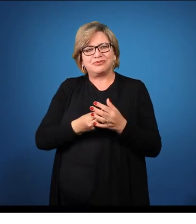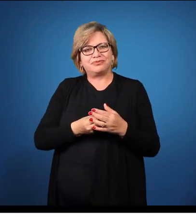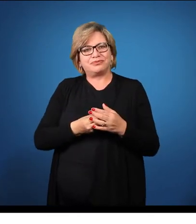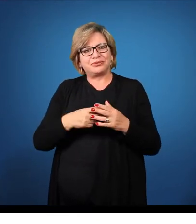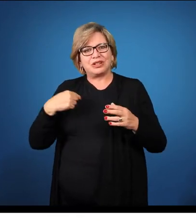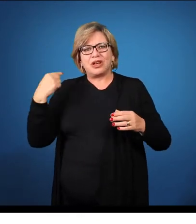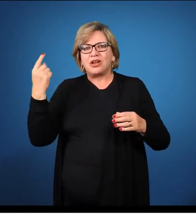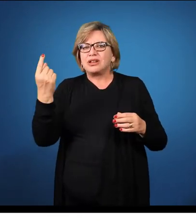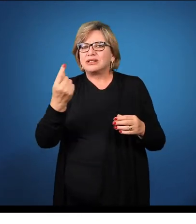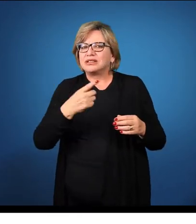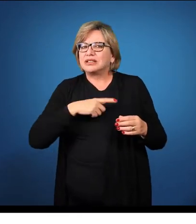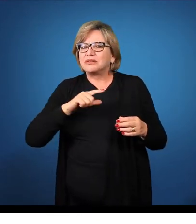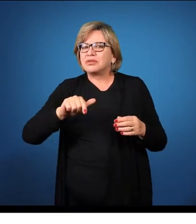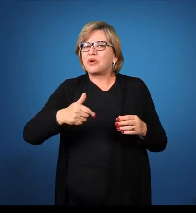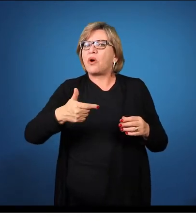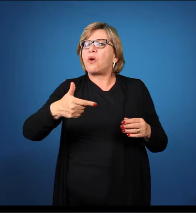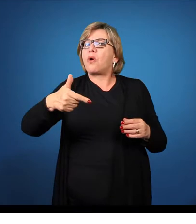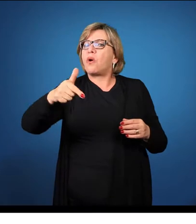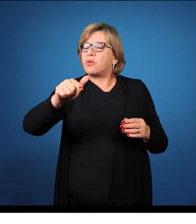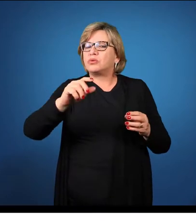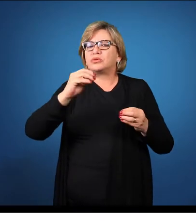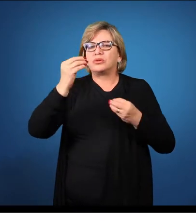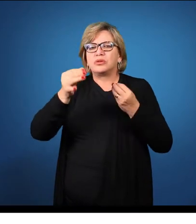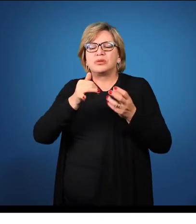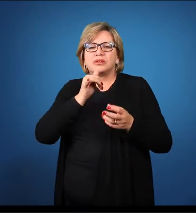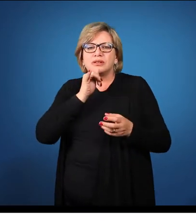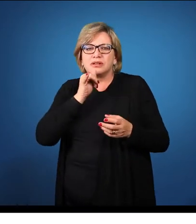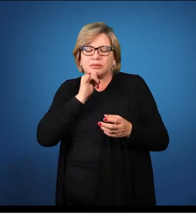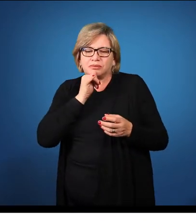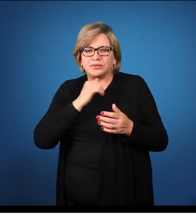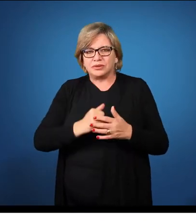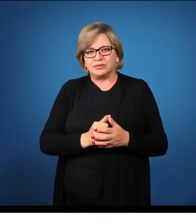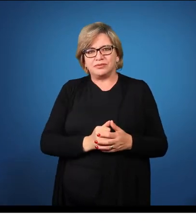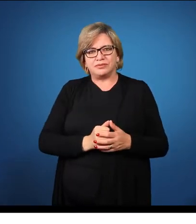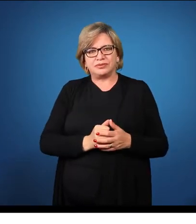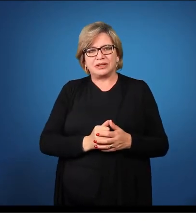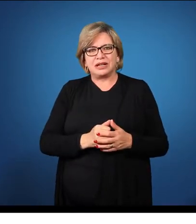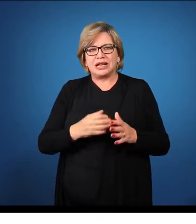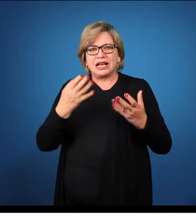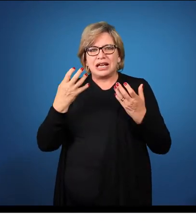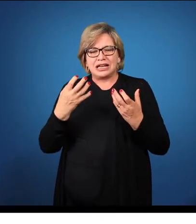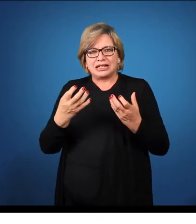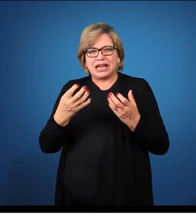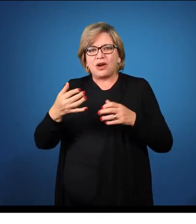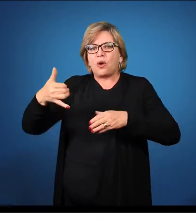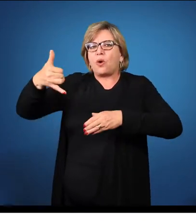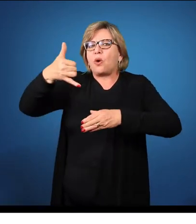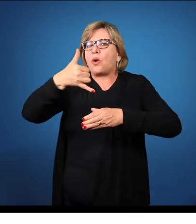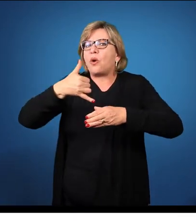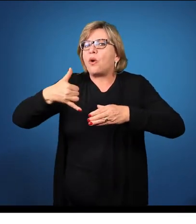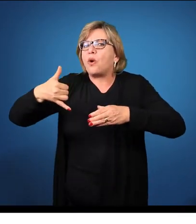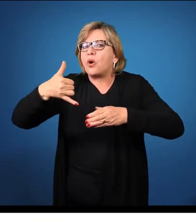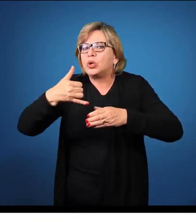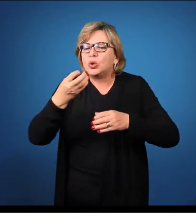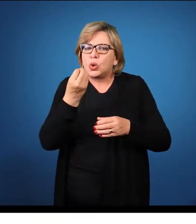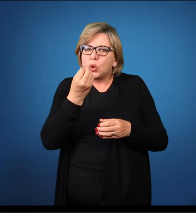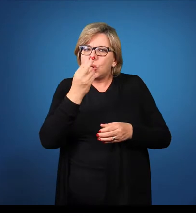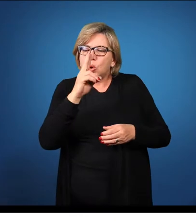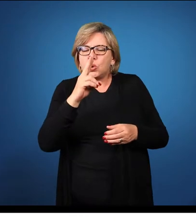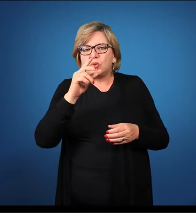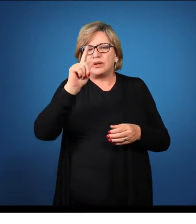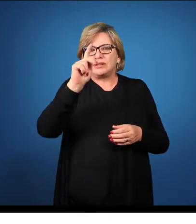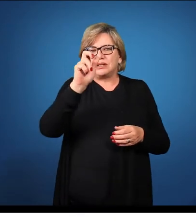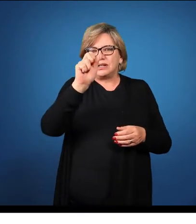Nós temos ainda outros tipos de transporte, por exemplo, eu quero transportar óleo ou gás